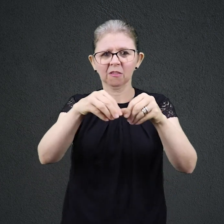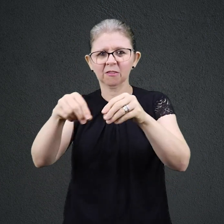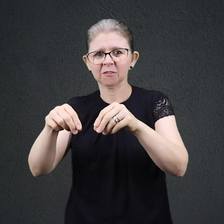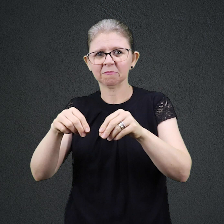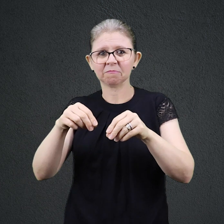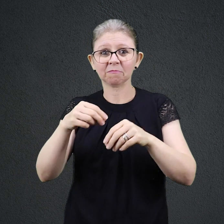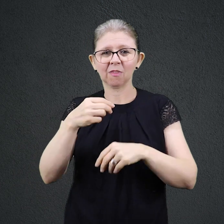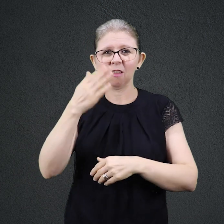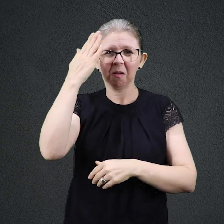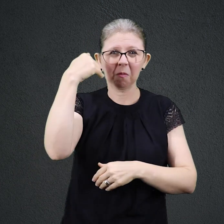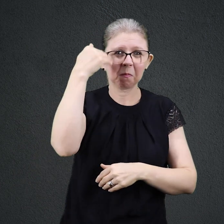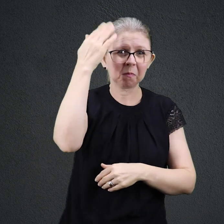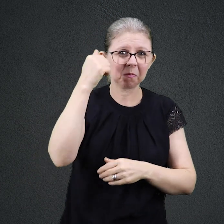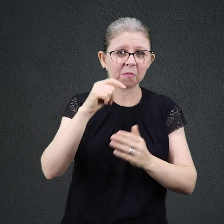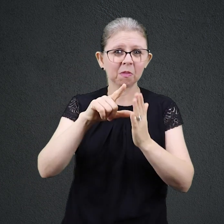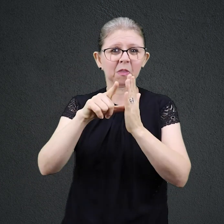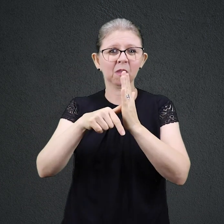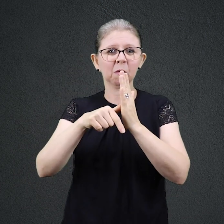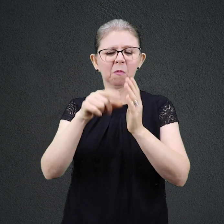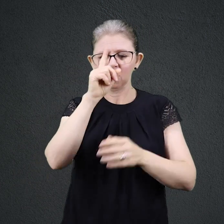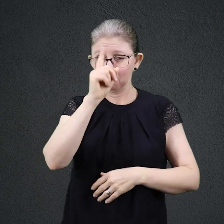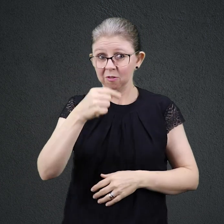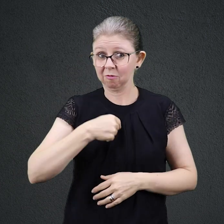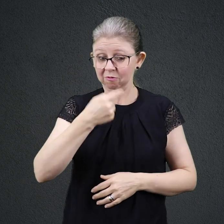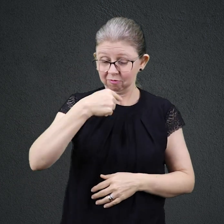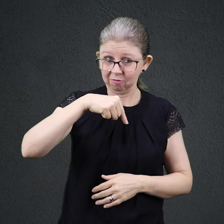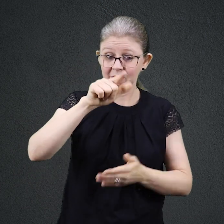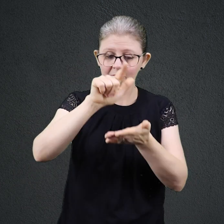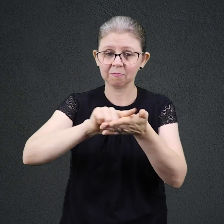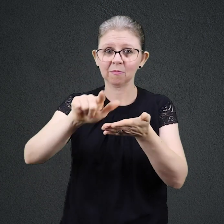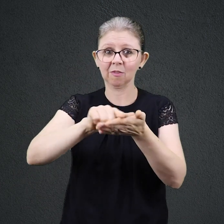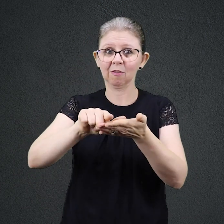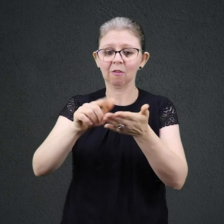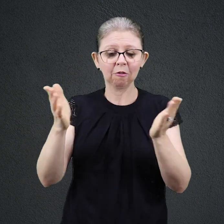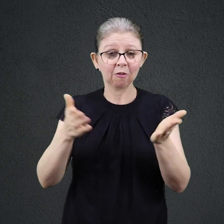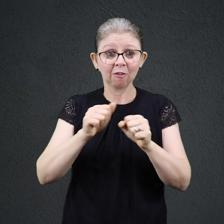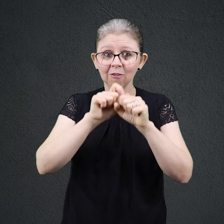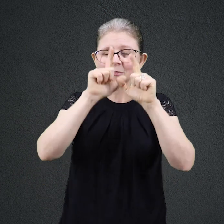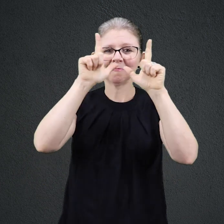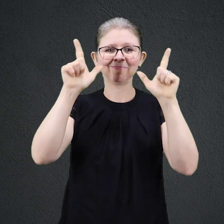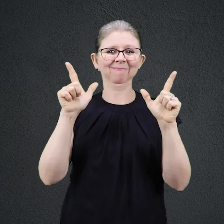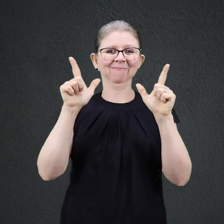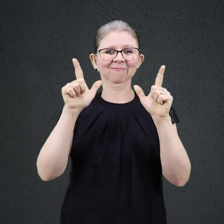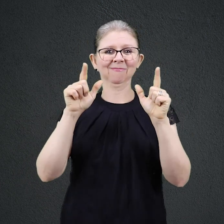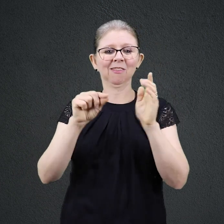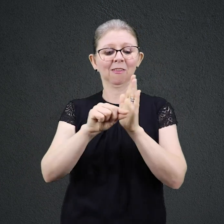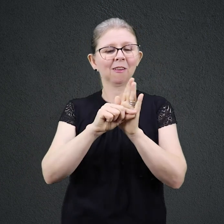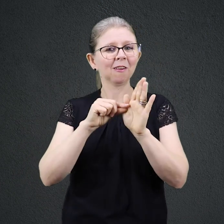vejo. Versículo 10. Obedecer aos mandamentos do Senhor é a melhor coisa que podemos fazer em qualquer